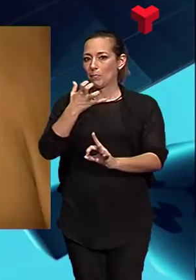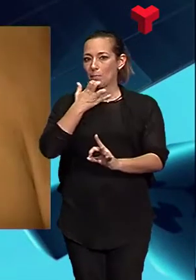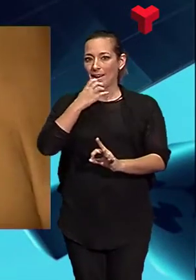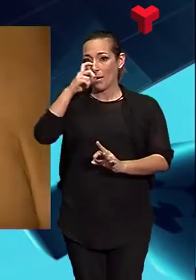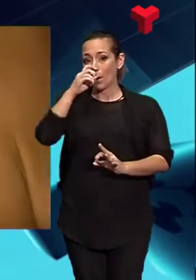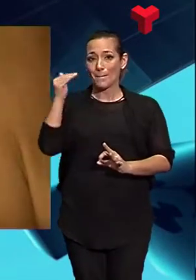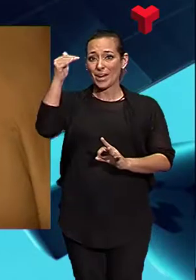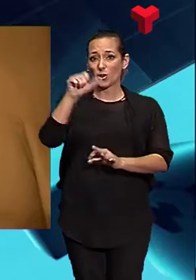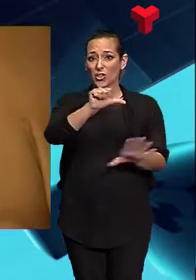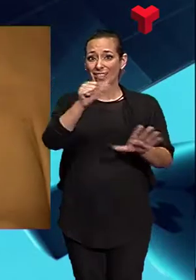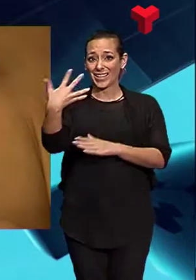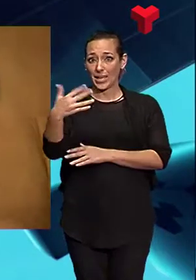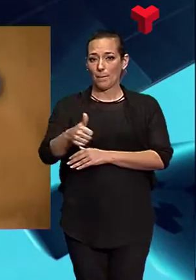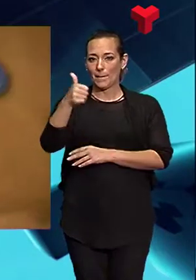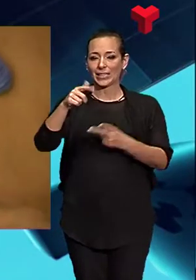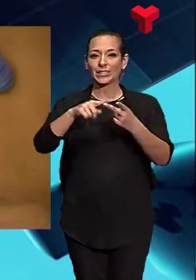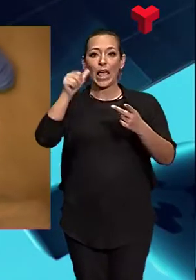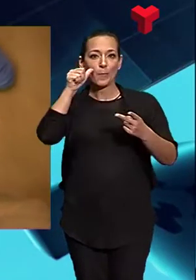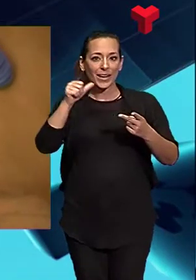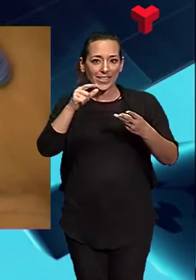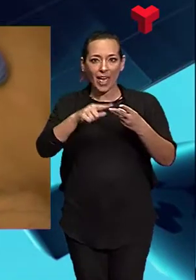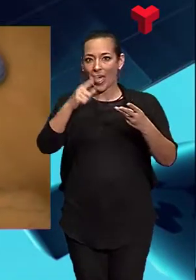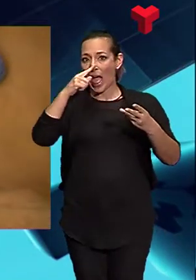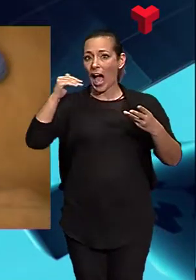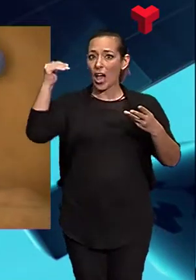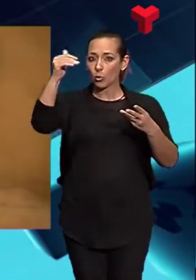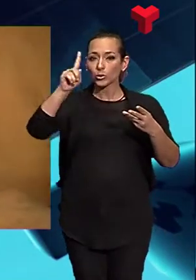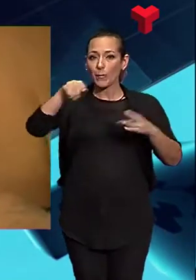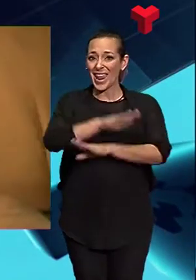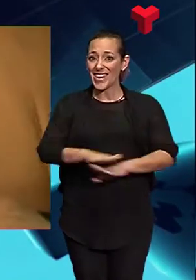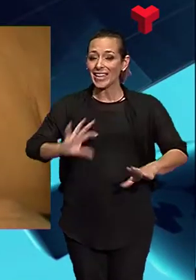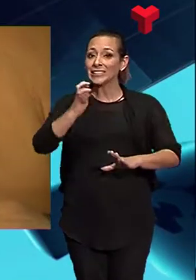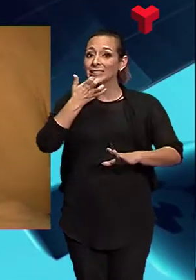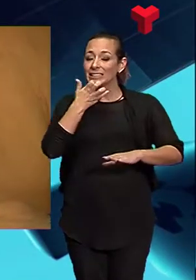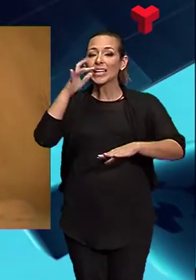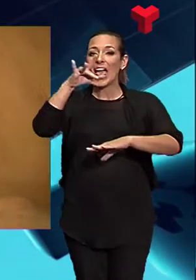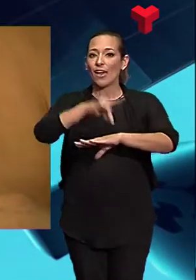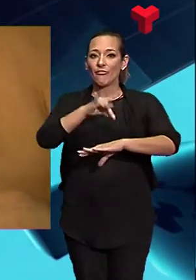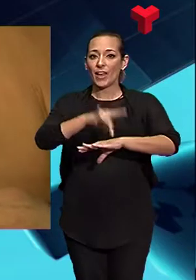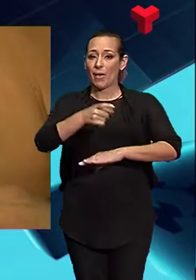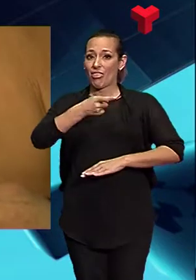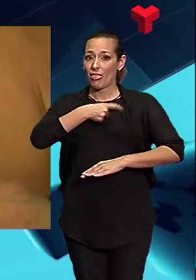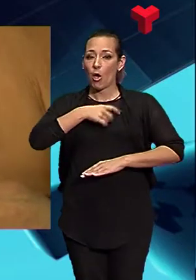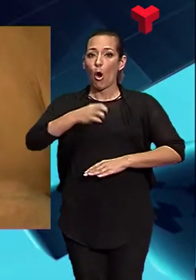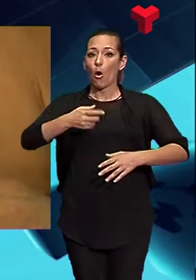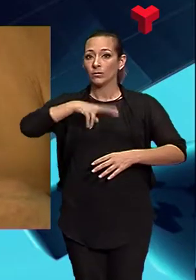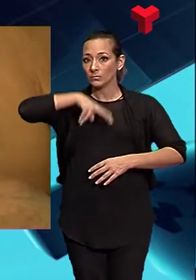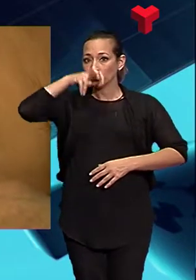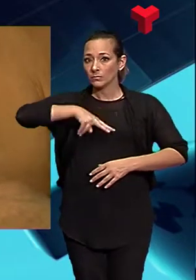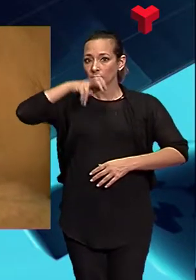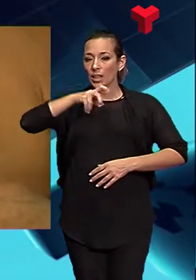de 60 anys, embarassades, adults i nens amb alguna patologia cardiovascular o respiratòria,